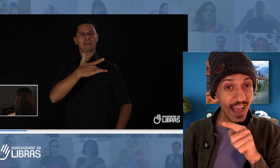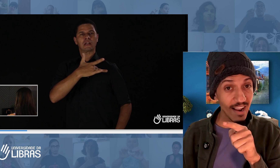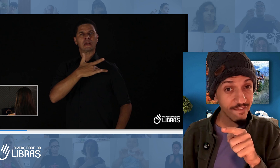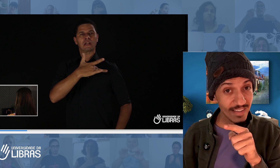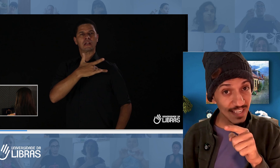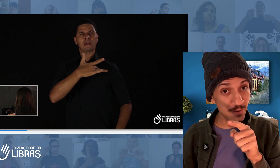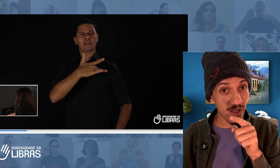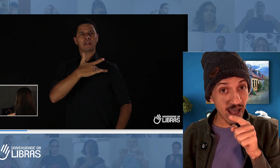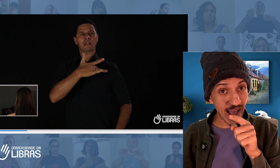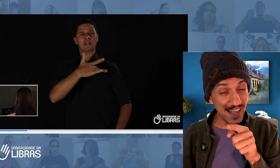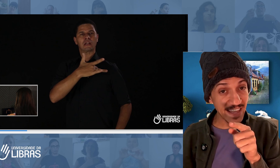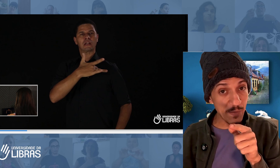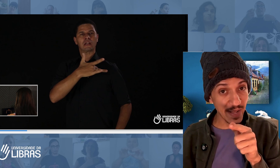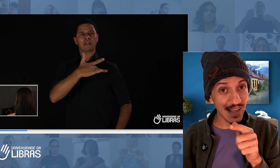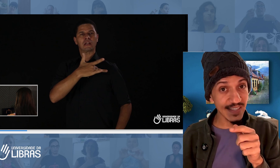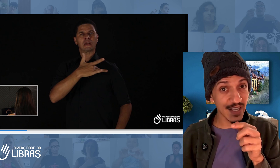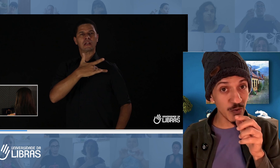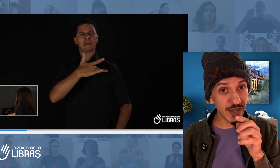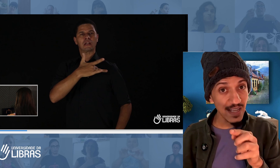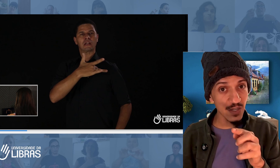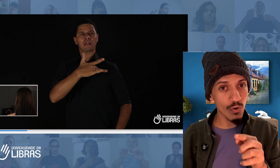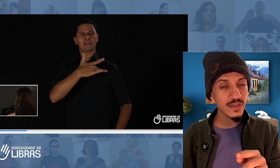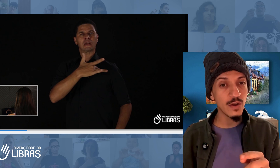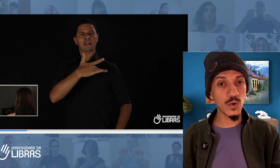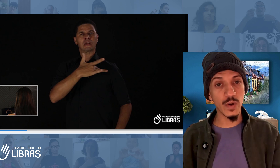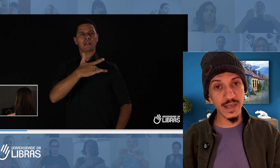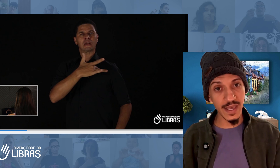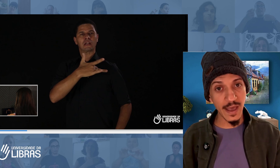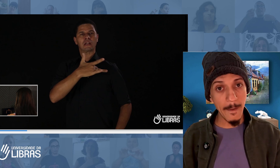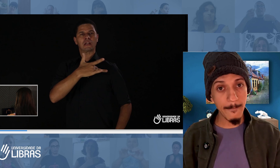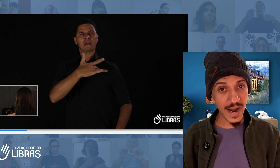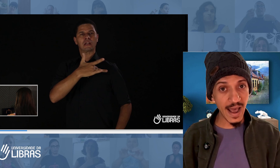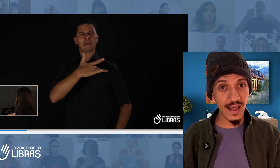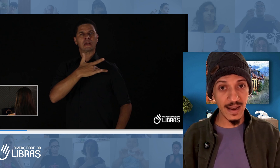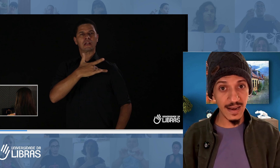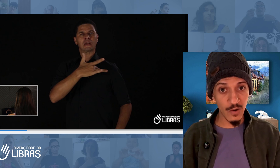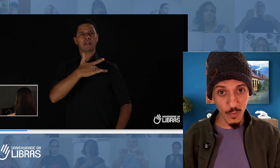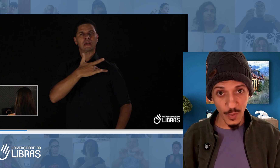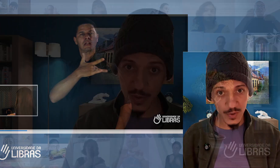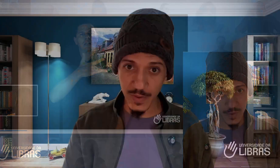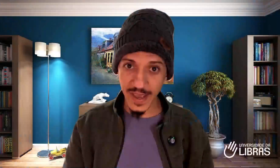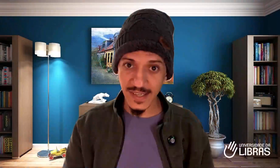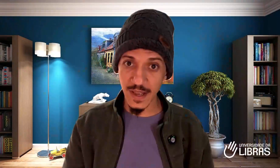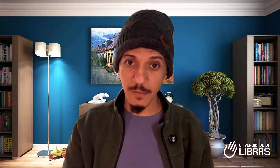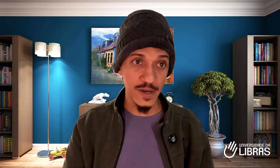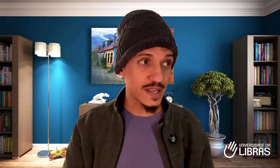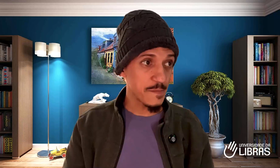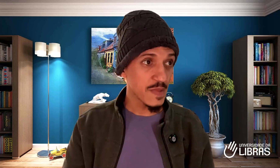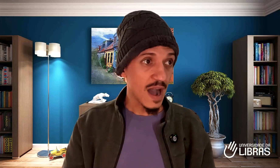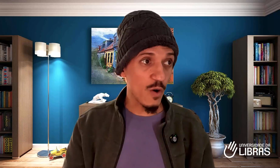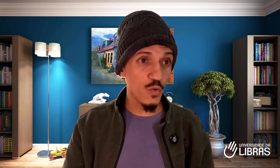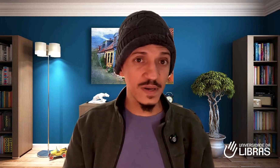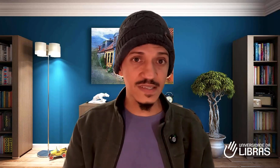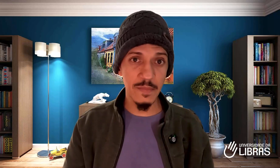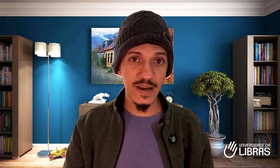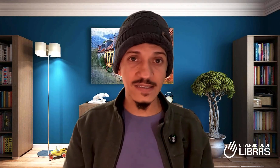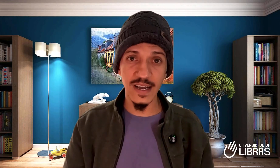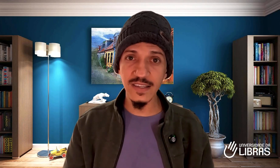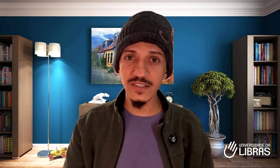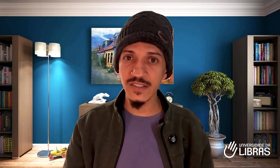fazendo a interpretação desse conteúdo aqui para o português? Pois é. Algumas semanas antes disso